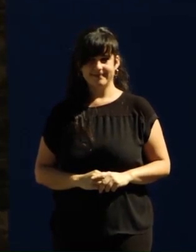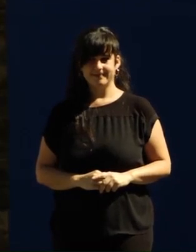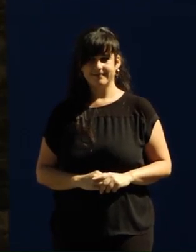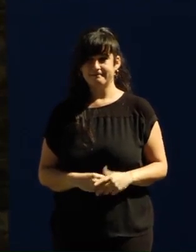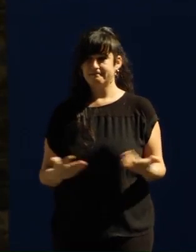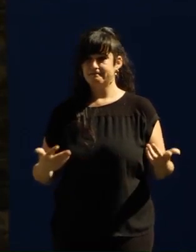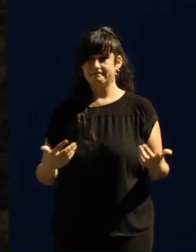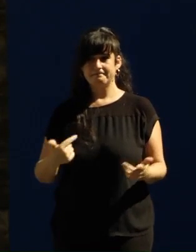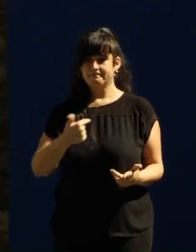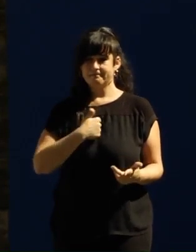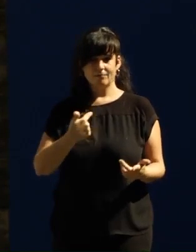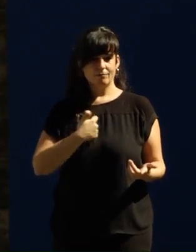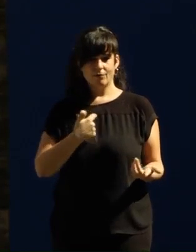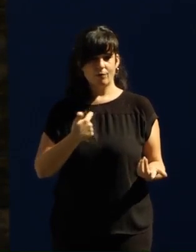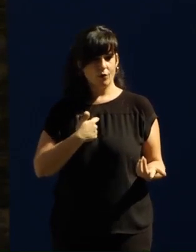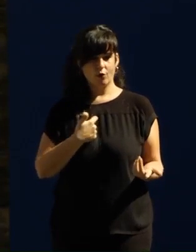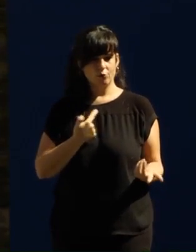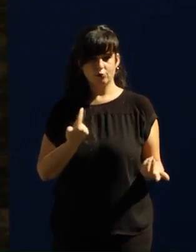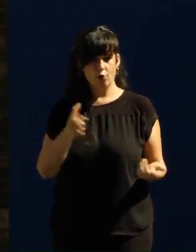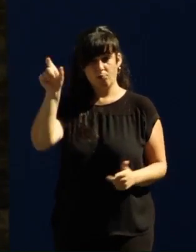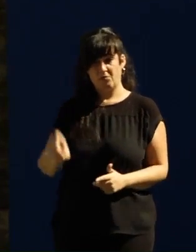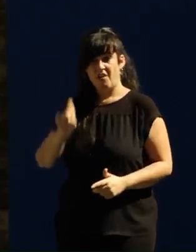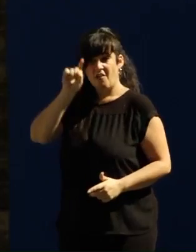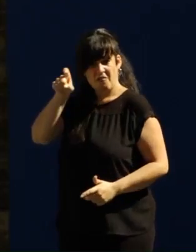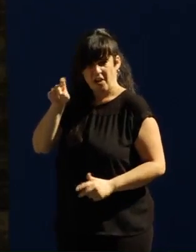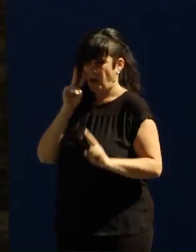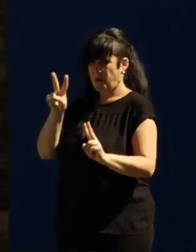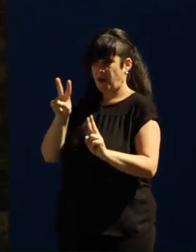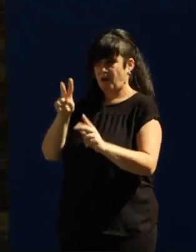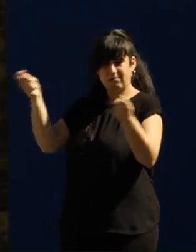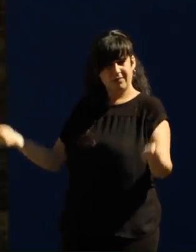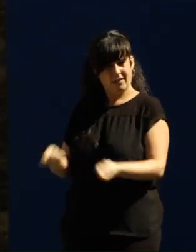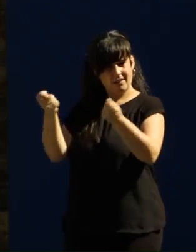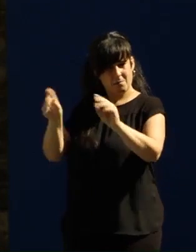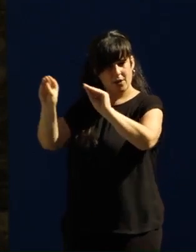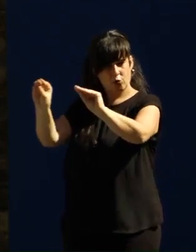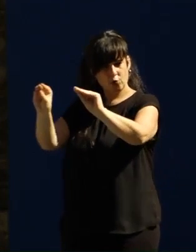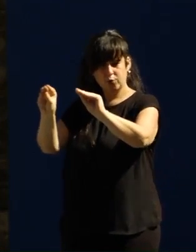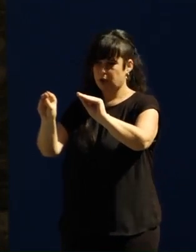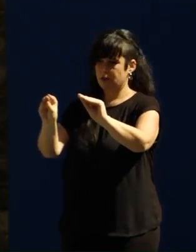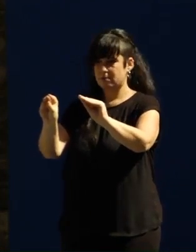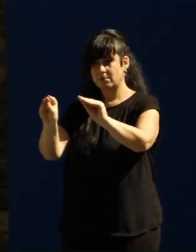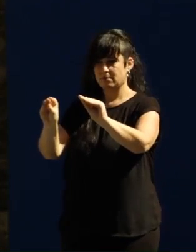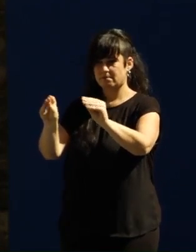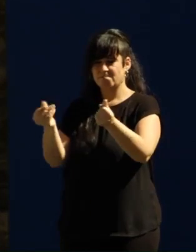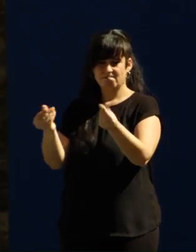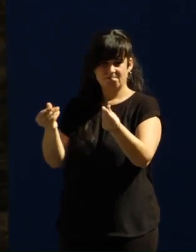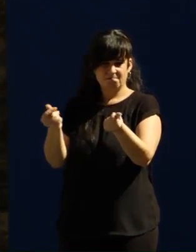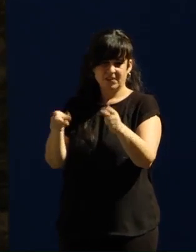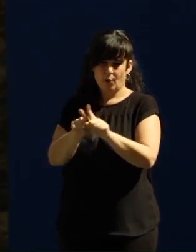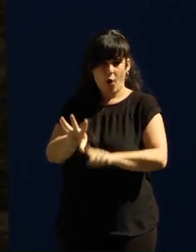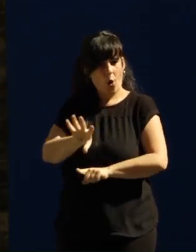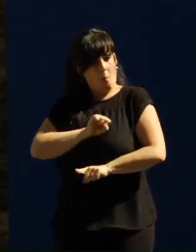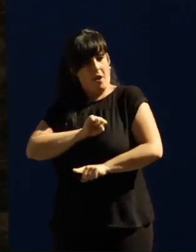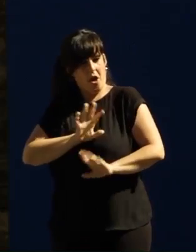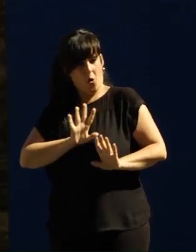He visto al señor Feijóo haciendo una campaña, una campaña yo diría complejada.